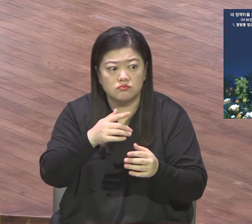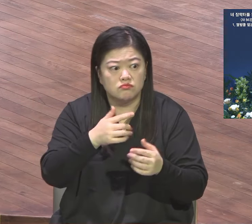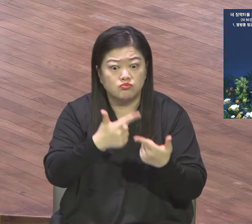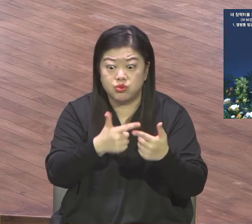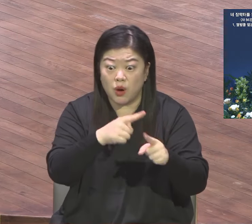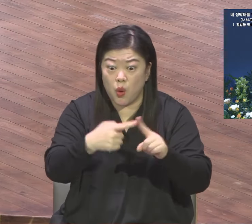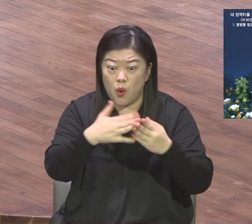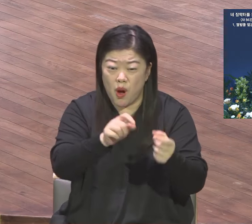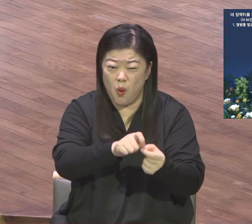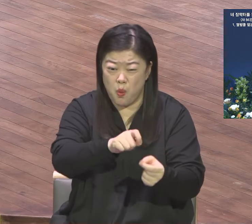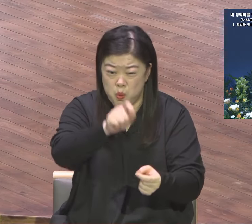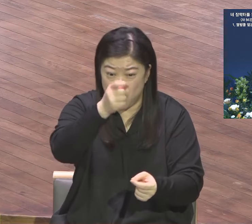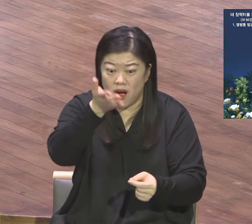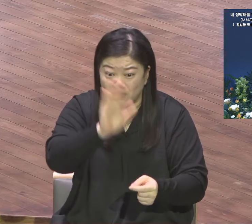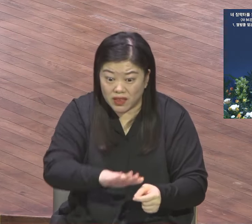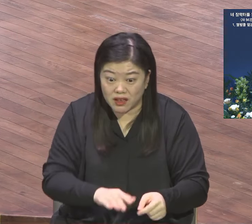올해 교회는 칠칠이 사십고